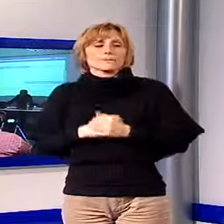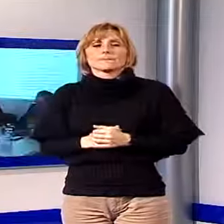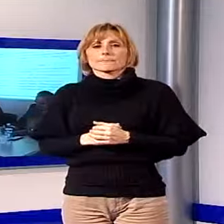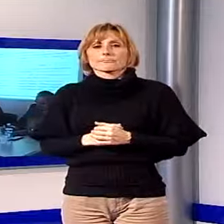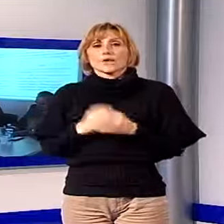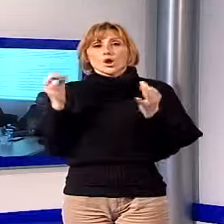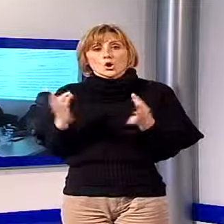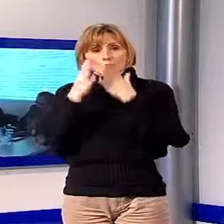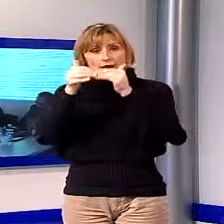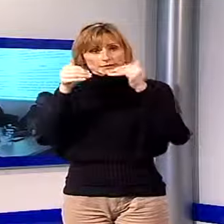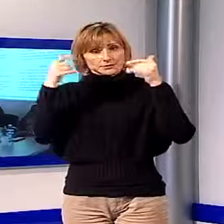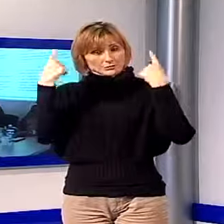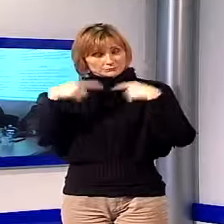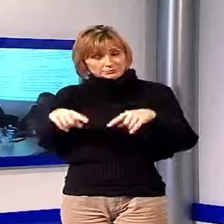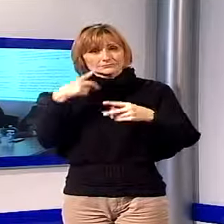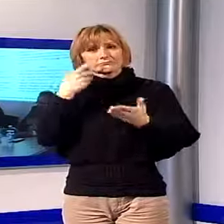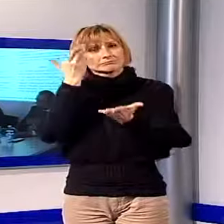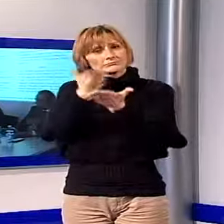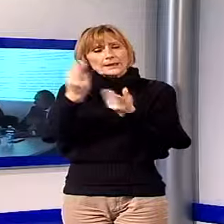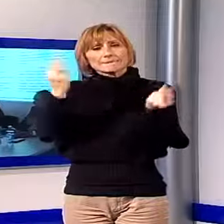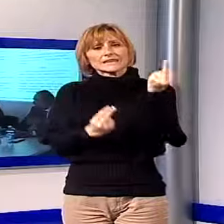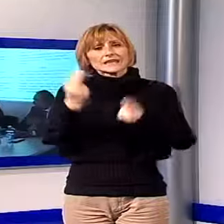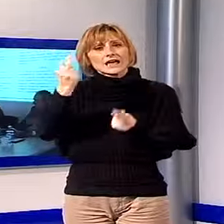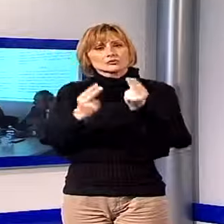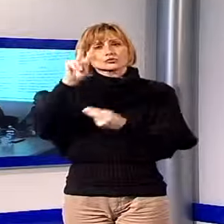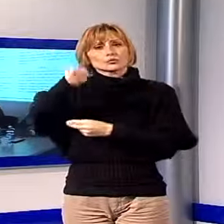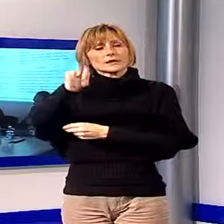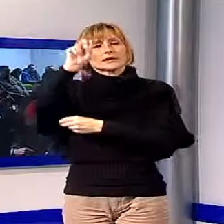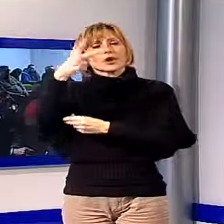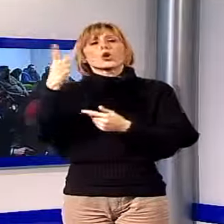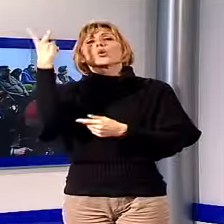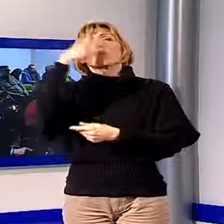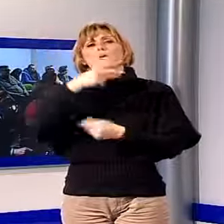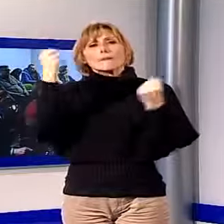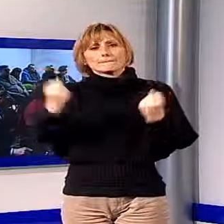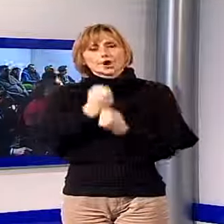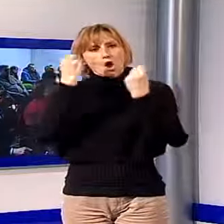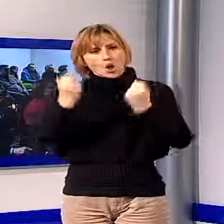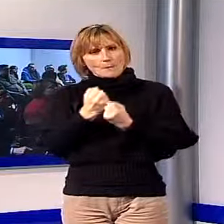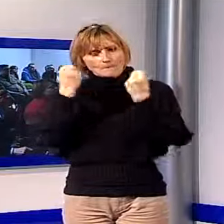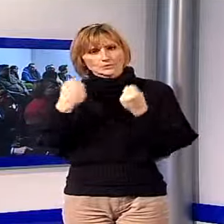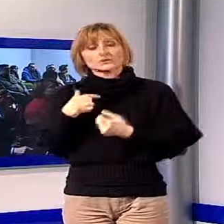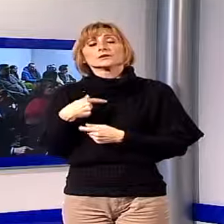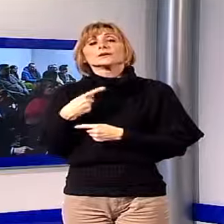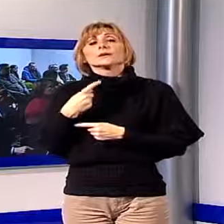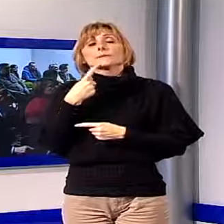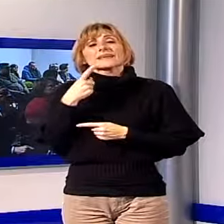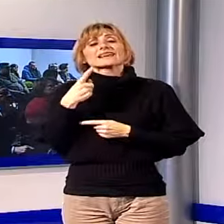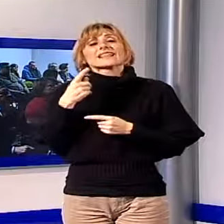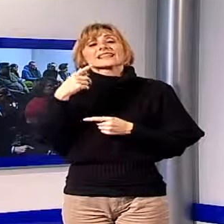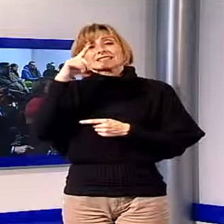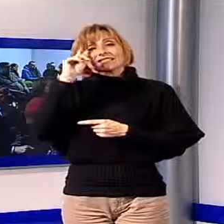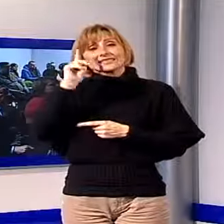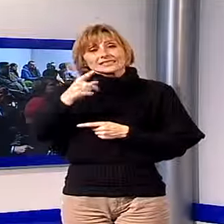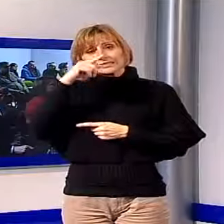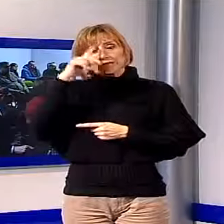Nell'occasione è stato presentato anche il bilancio 2013 di Lucca Promos. Ne parleremo in Tg Impresa, in